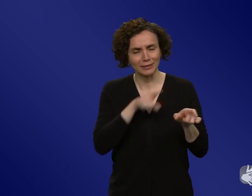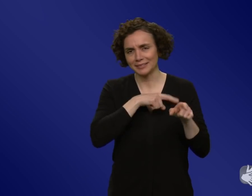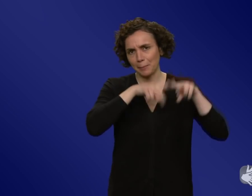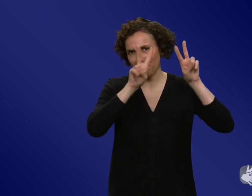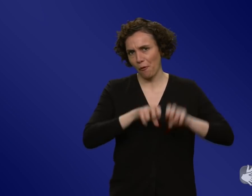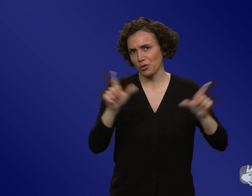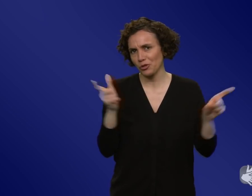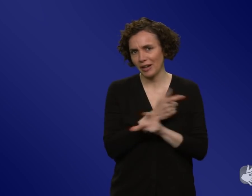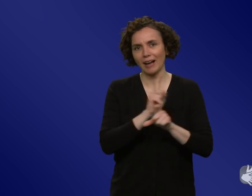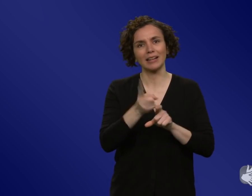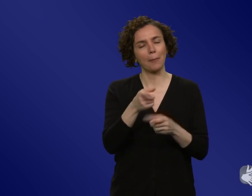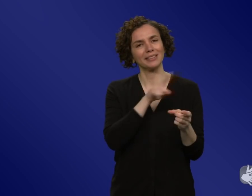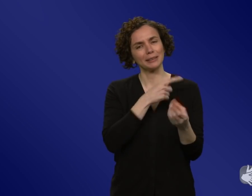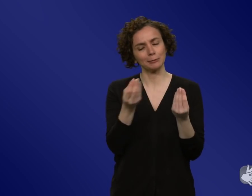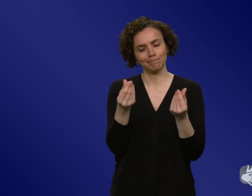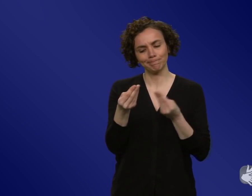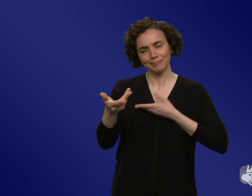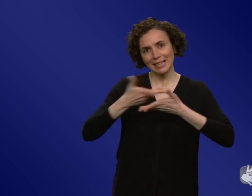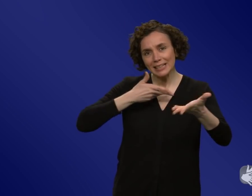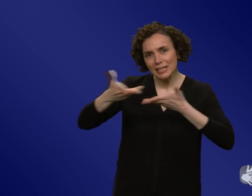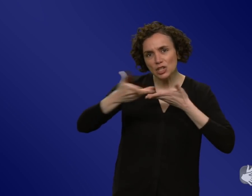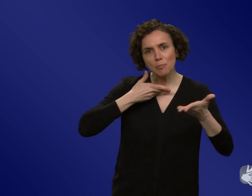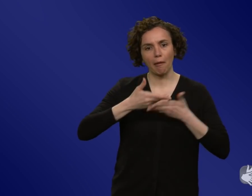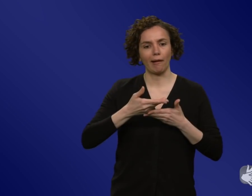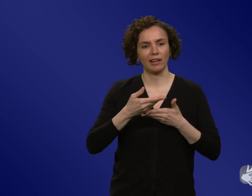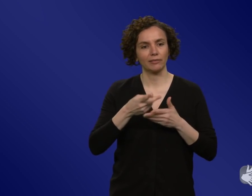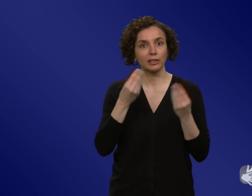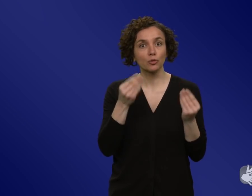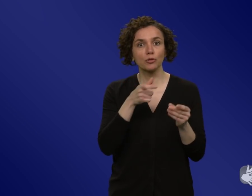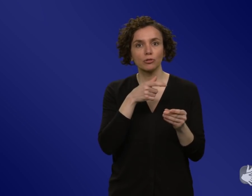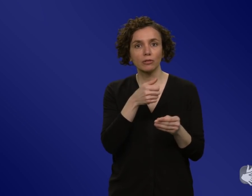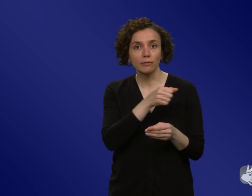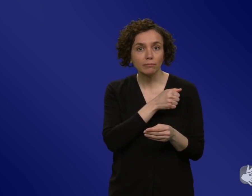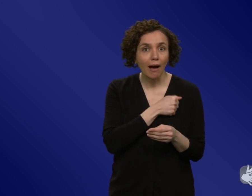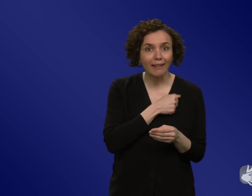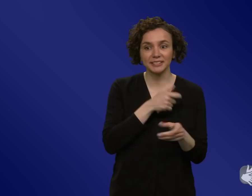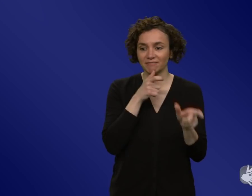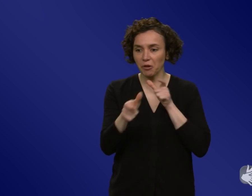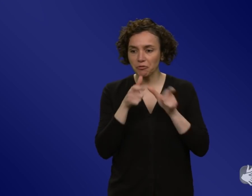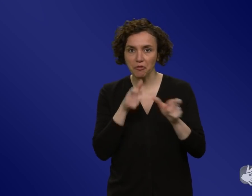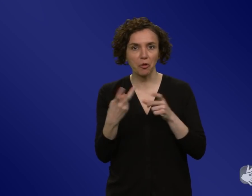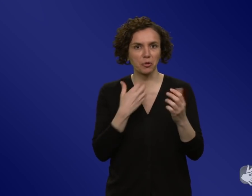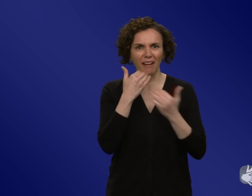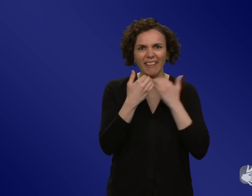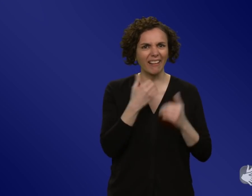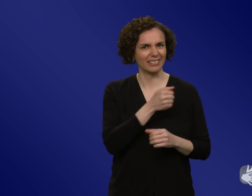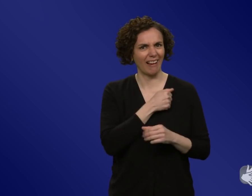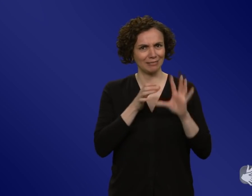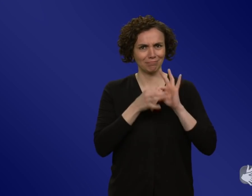vielen Leuten so, dass sie diese Angstnachrichten nicht mehr hören mögen oder sich vielleicht eben auch so ein bisschen veräppelt fühlen. Also ich hätte es nicht so